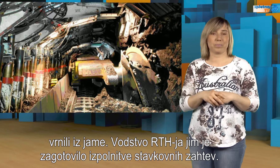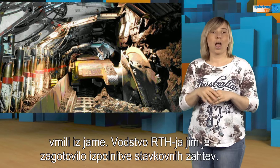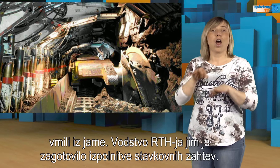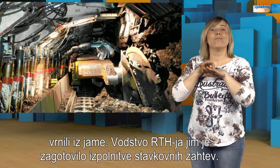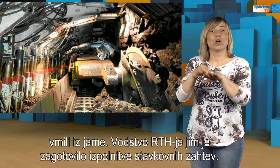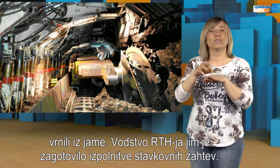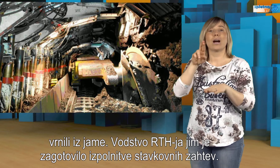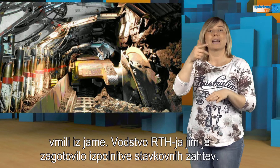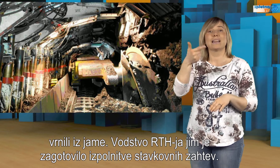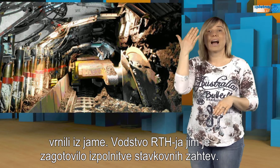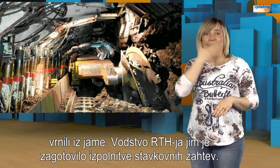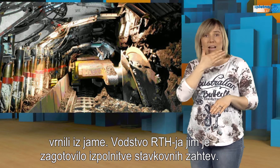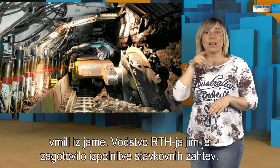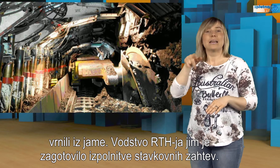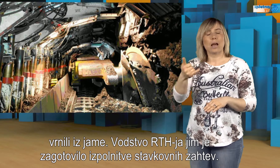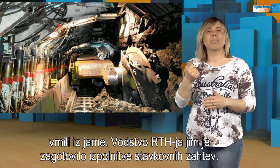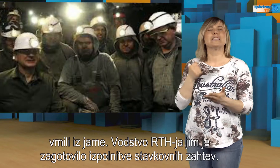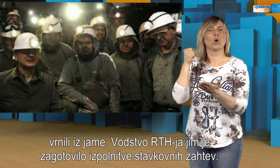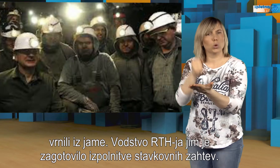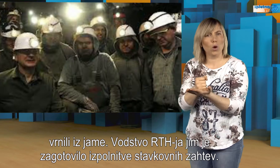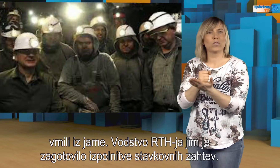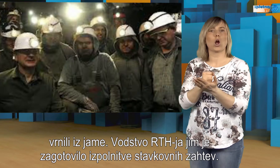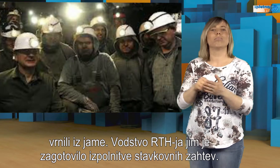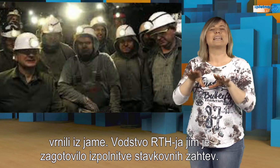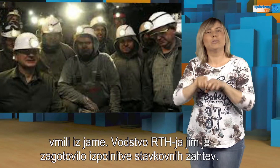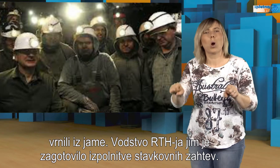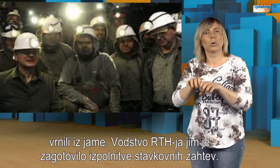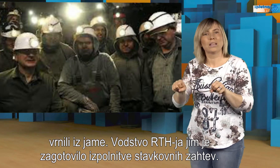Vodstvo RTH-ja jim je zagotovilo izpolnitve stavkovnih zahtev.